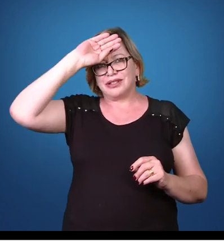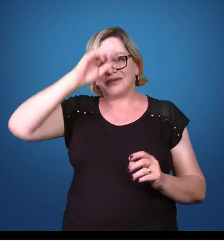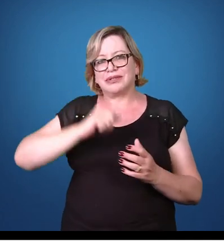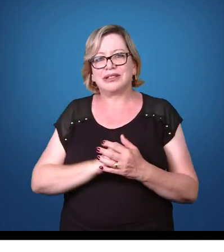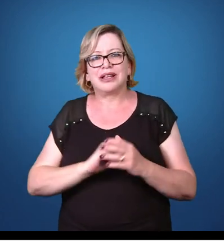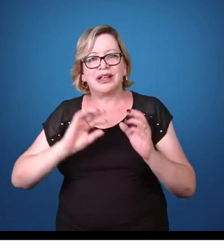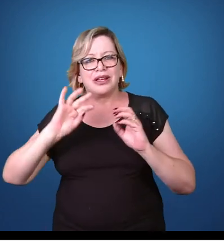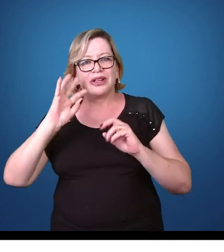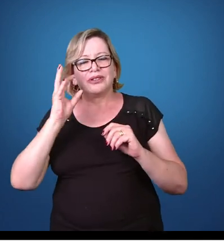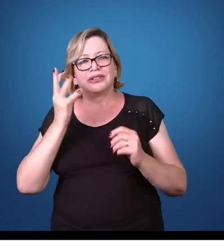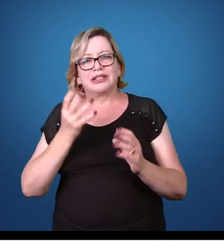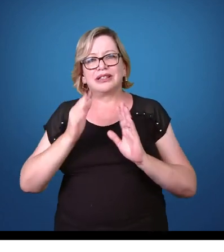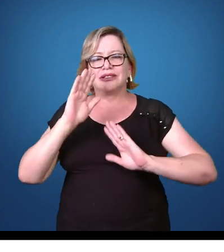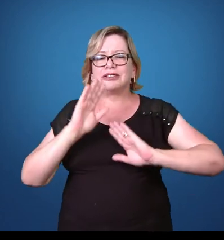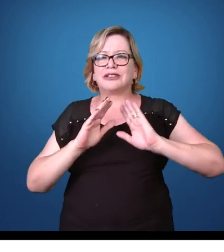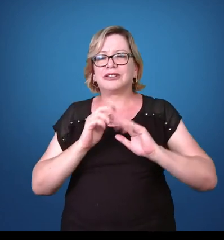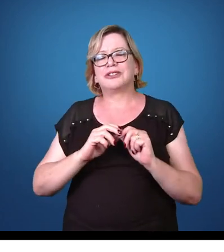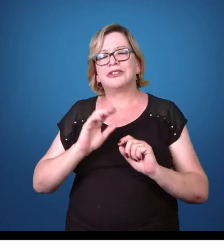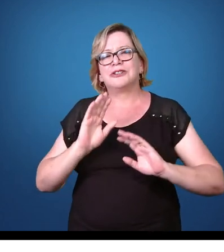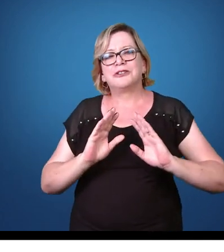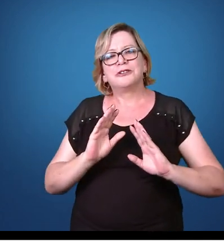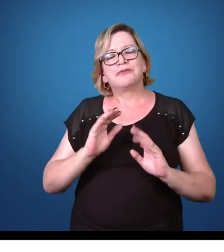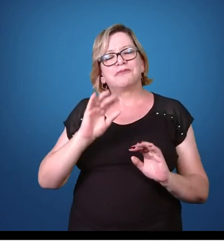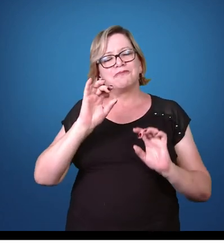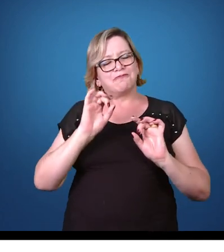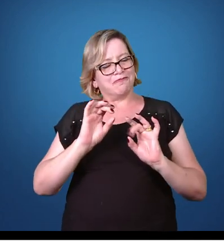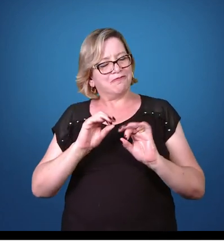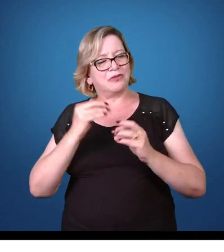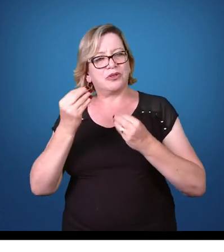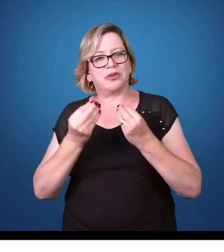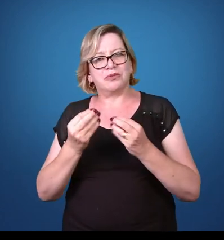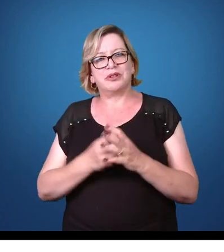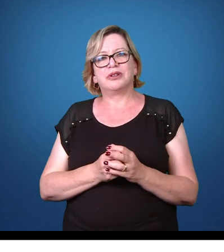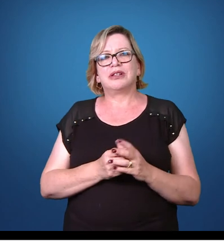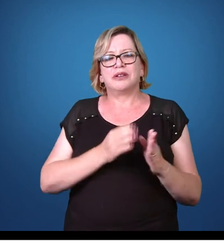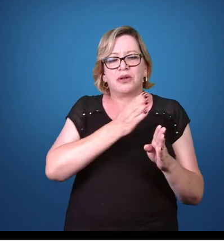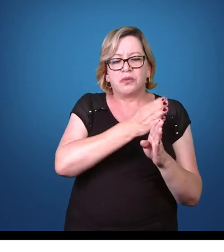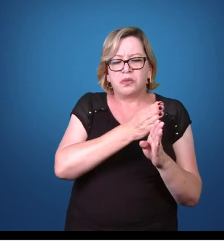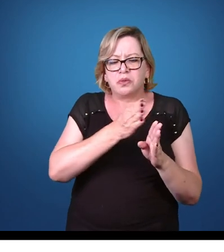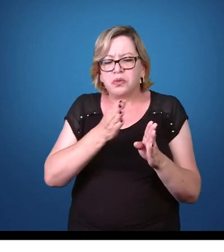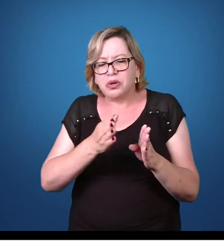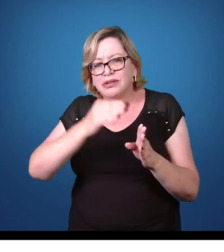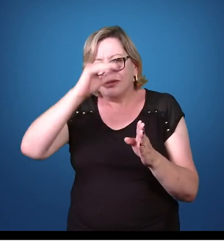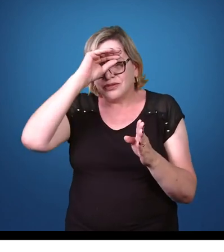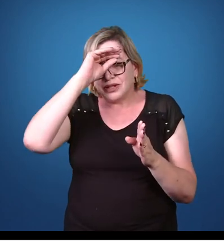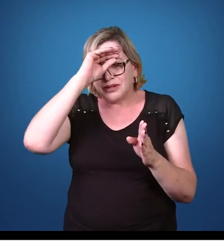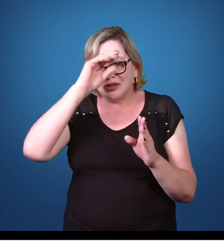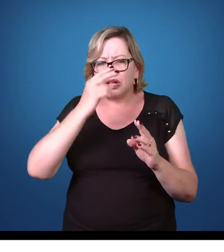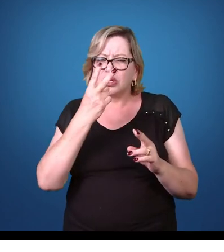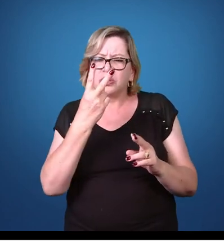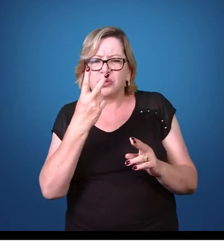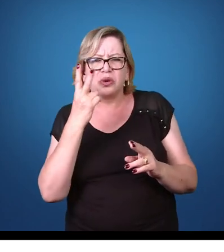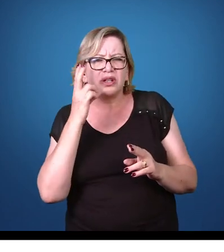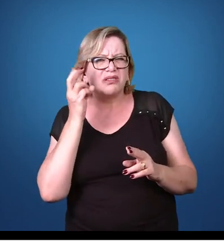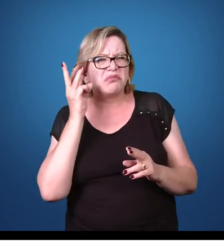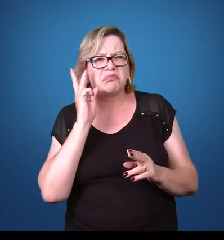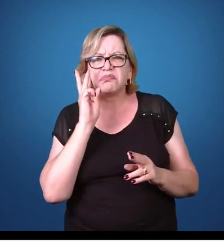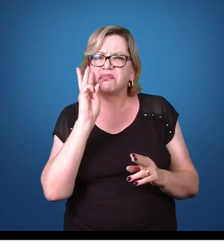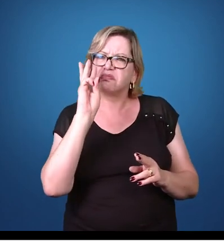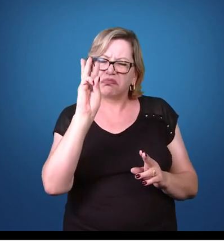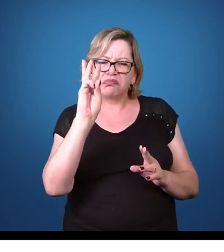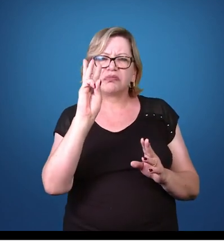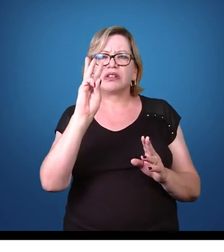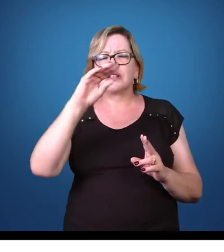periodicidades, elas ocorrem em intervalos de tempos específicos. Esses intervalos de tempos podem ser de dois a três dias, ou seja, de